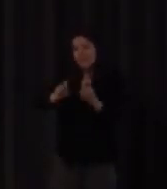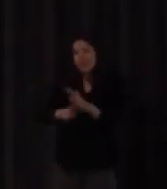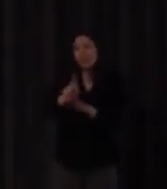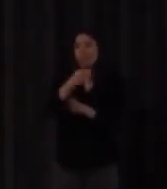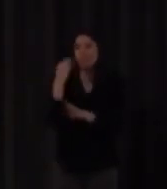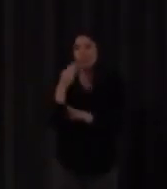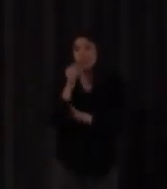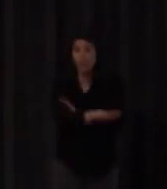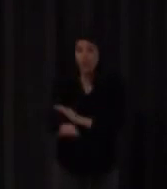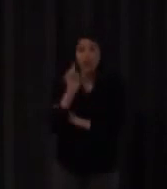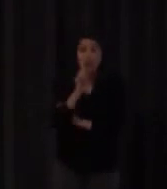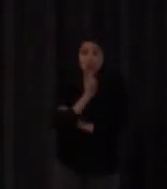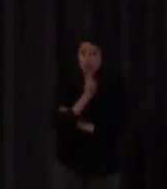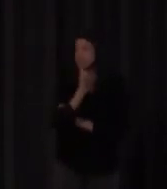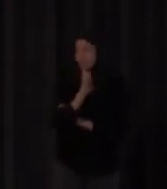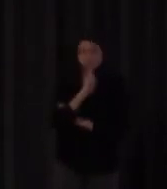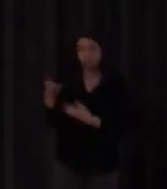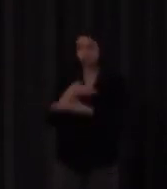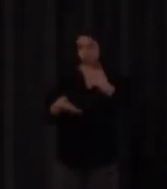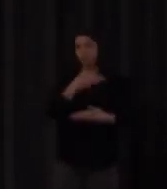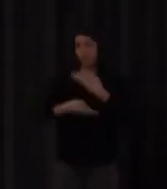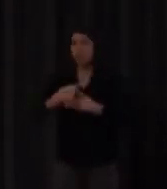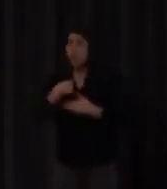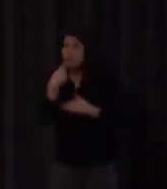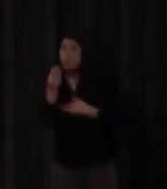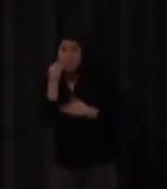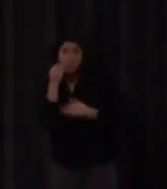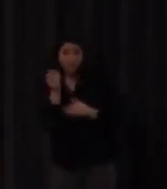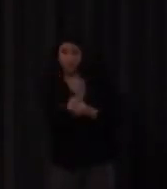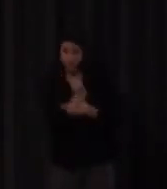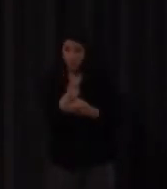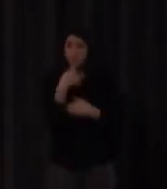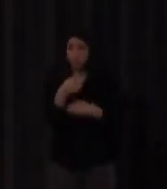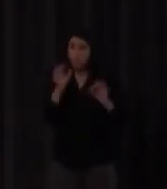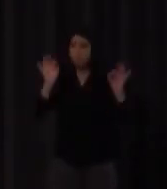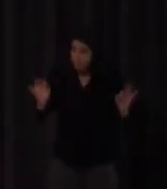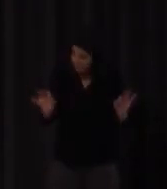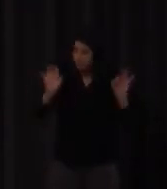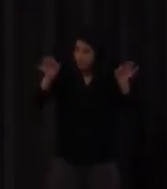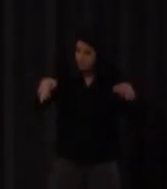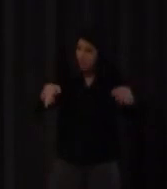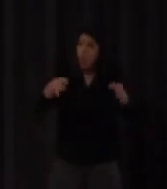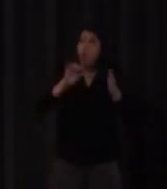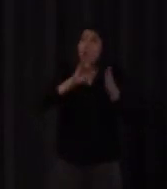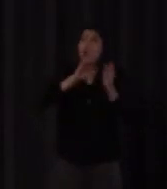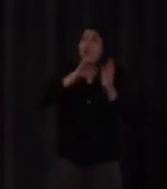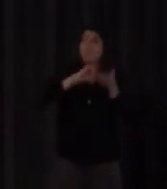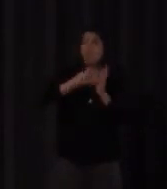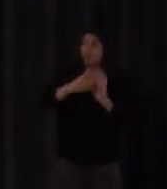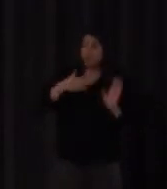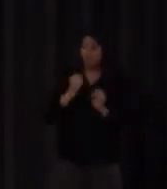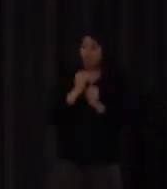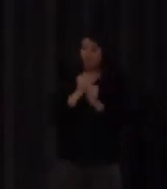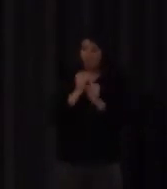no no les voy a mentir les voy a hablar efectivamente de las virtudes que las tiene y muchas del proyecto en el que trabajo